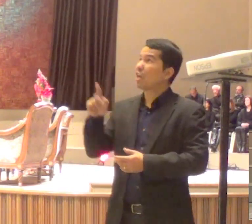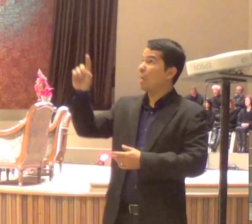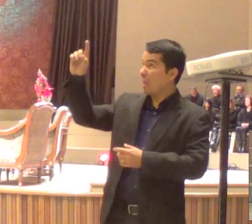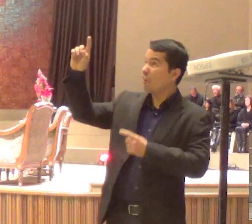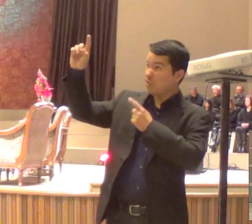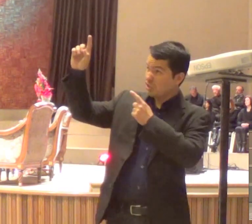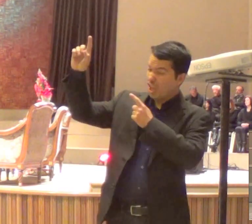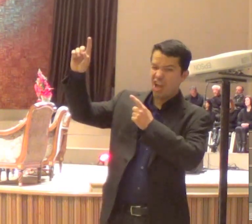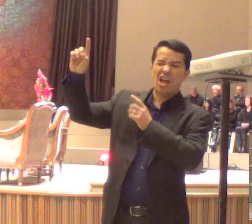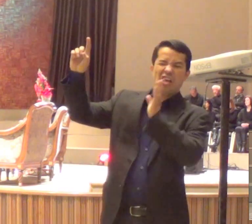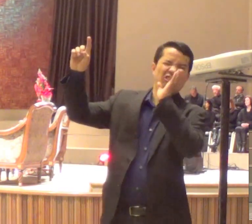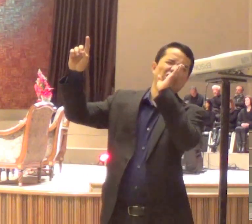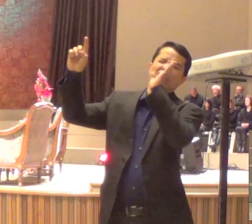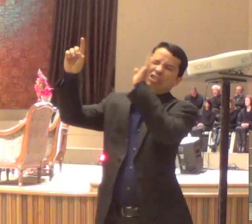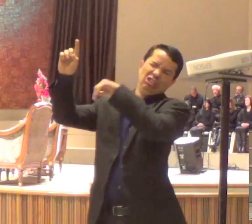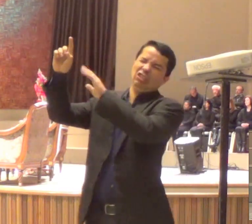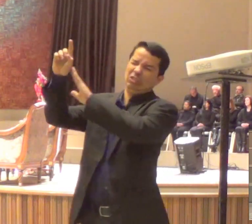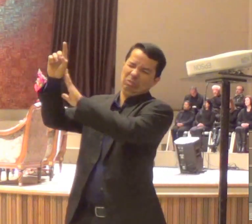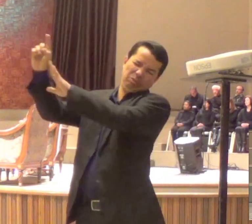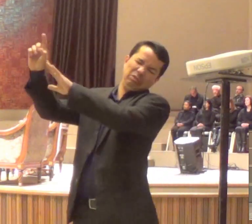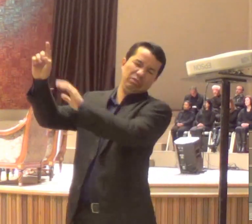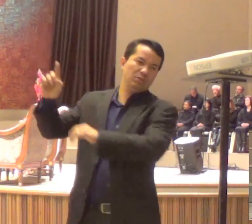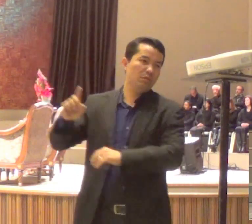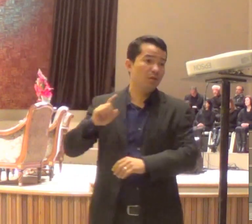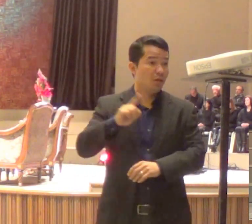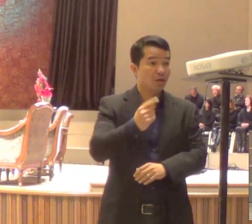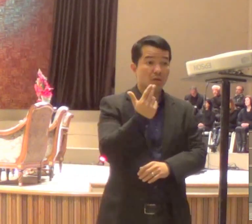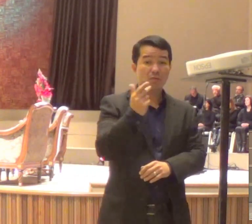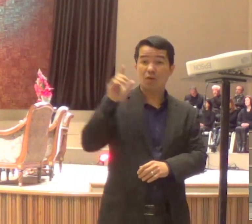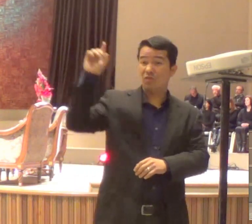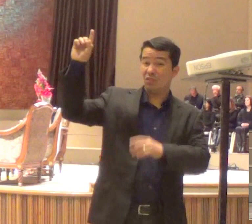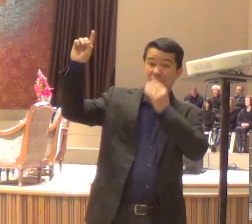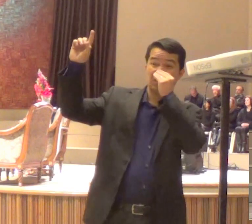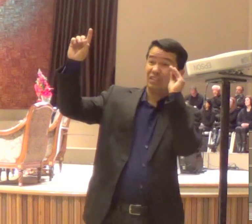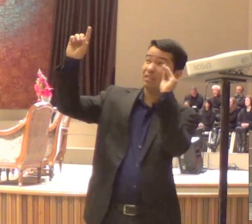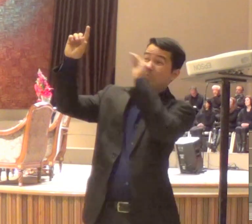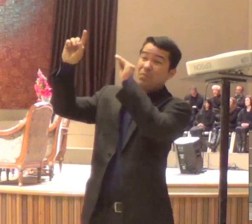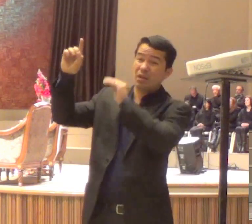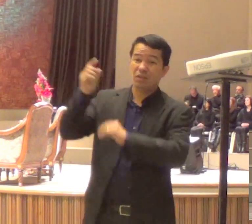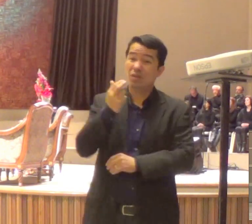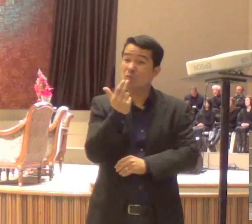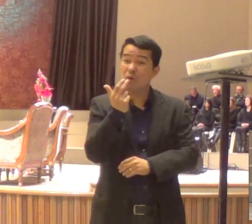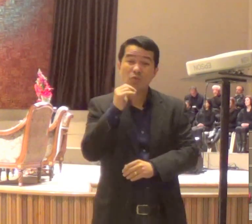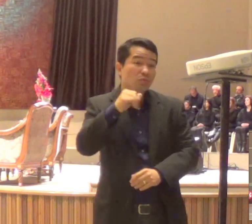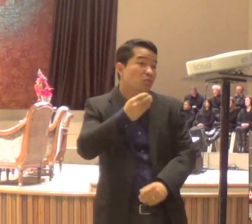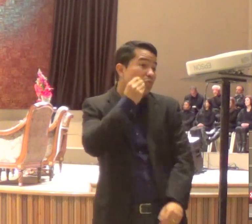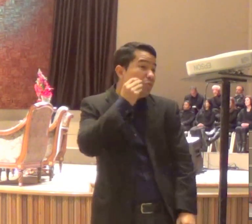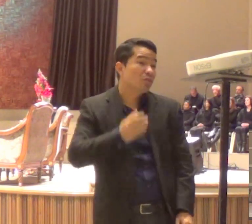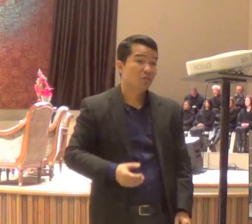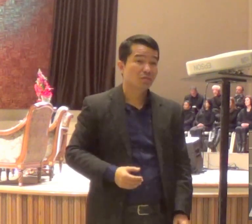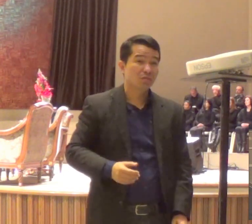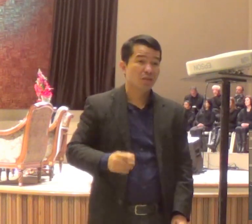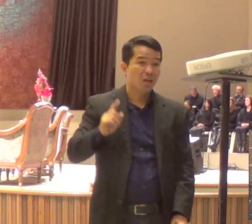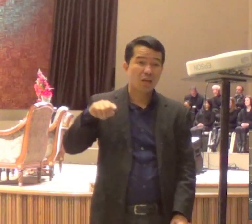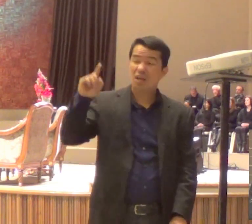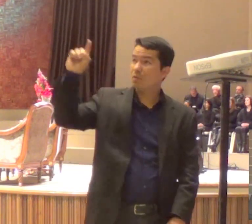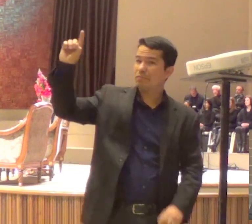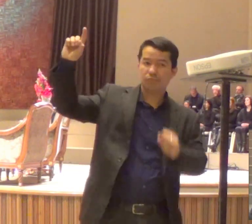abraçou em Cristo Jesus. E sabe o que é pior? É que, a gente vem, às vezes, para uma cerimônia